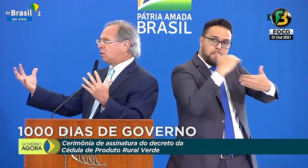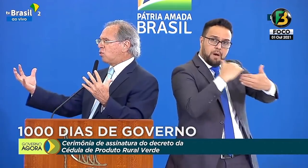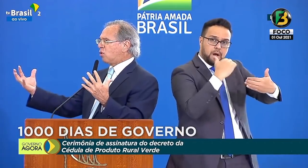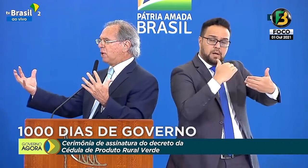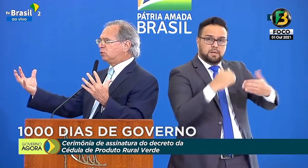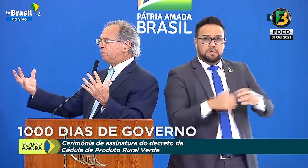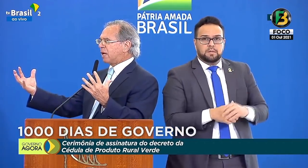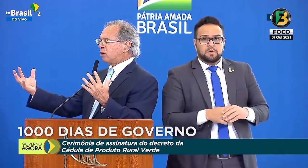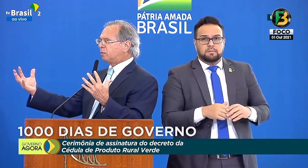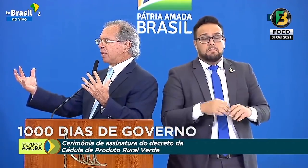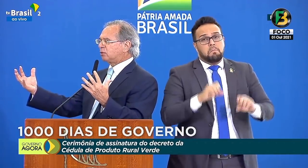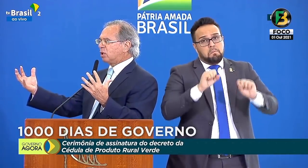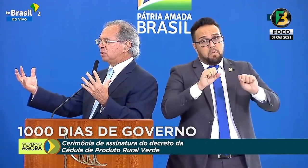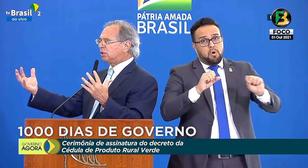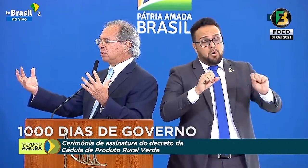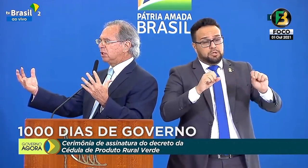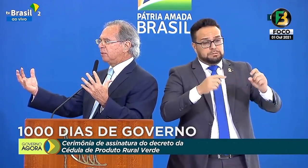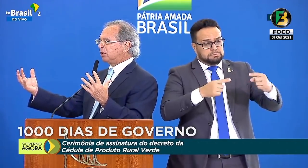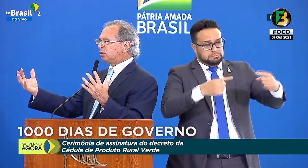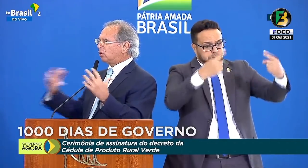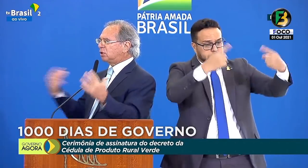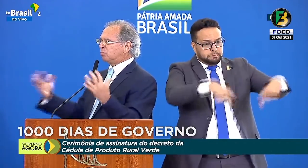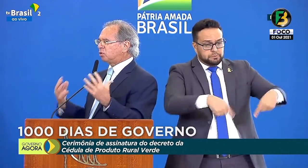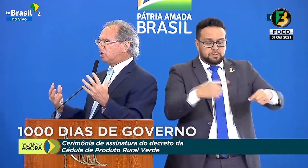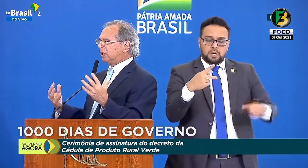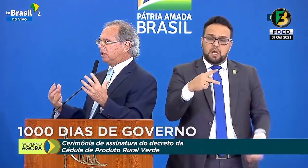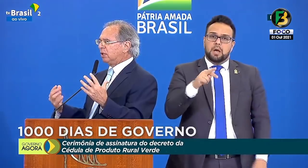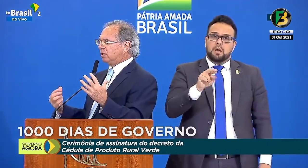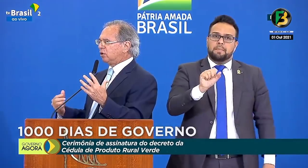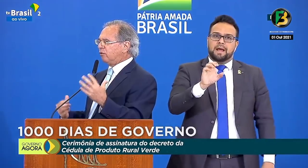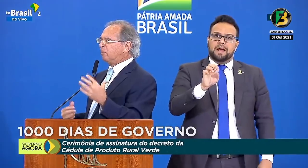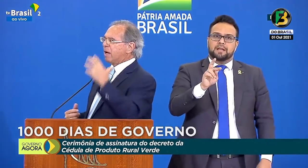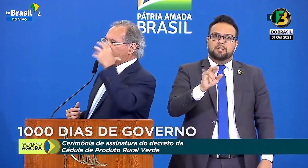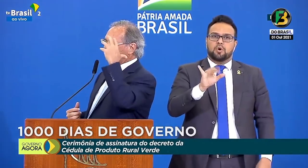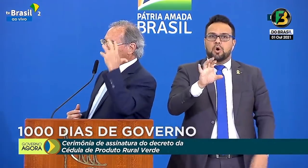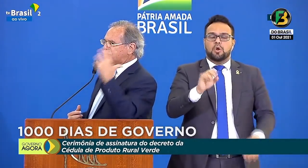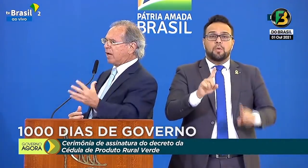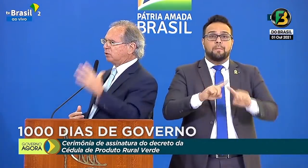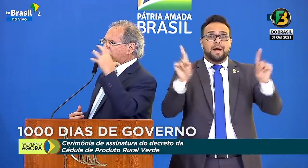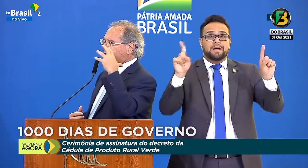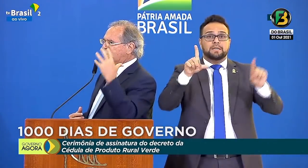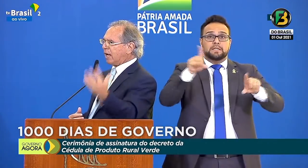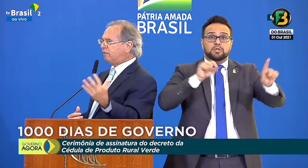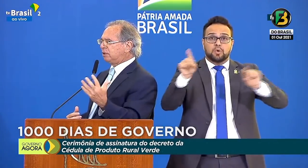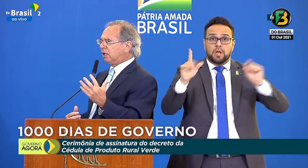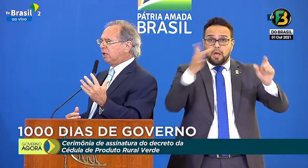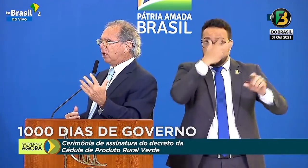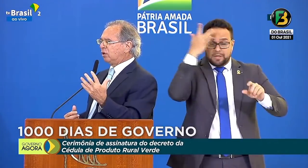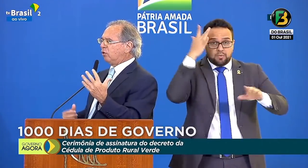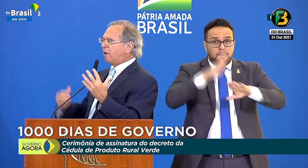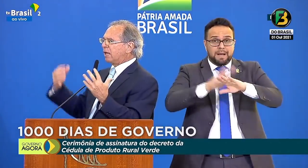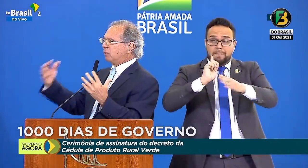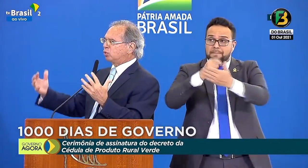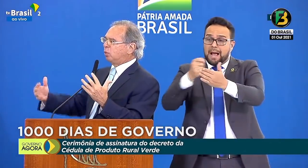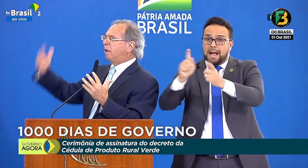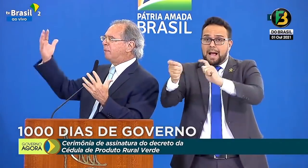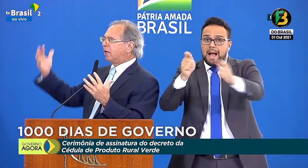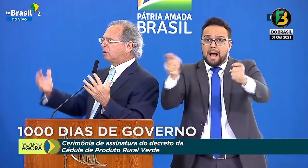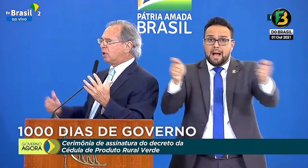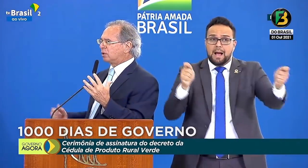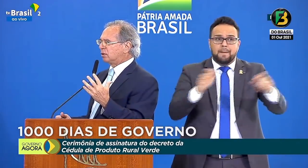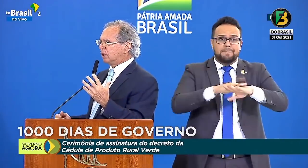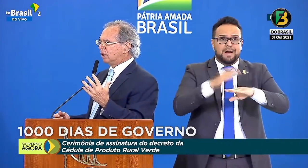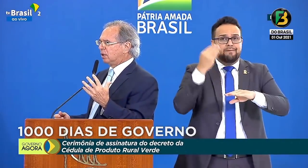conflita com o comando de pagar os precatórios instantaneamente. Então, nós temos que escolher. Nós vamos pagar os mais frágeis, os mais vulneráveis, ou nós vamos pagar os